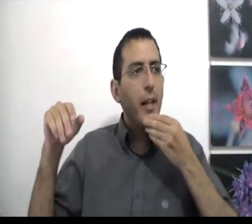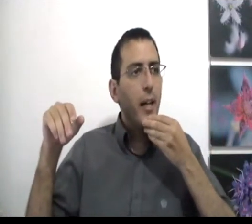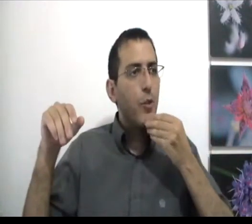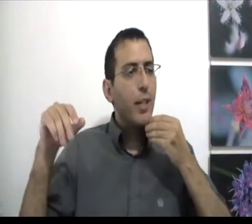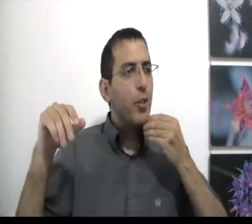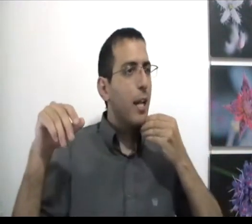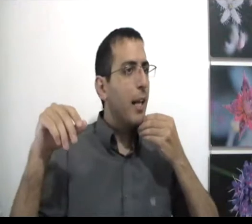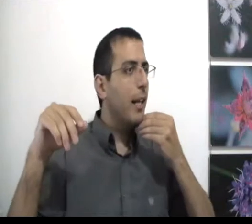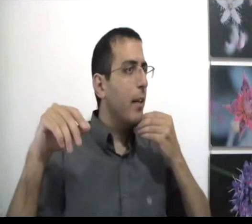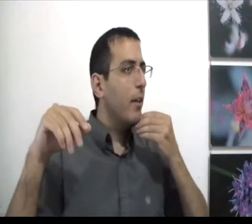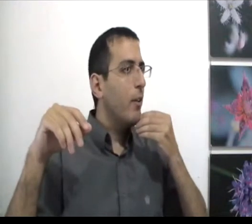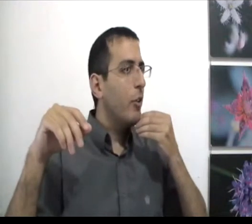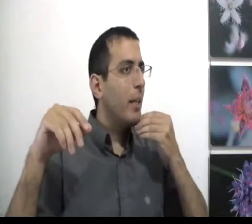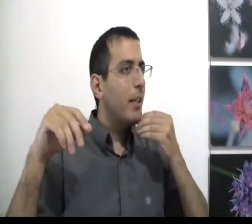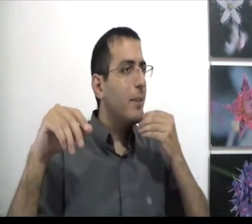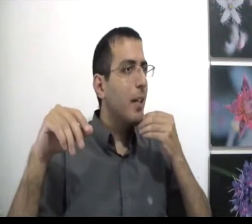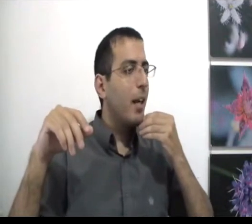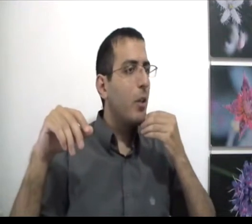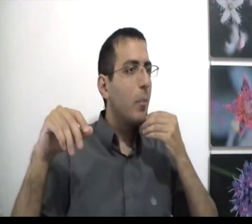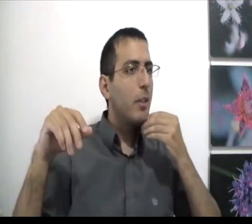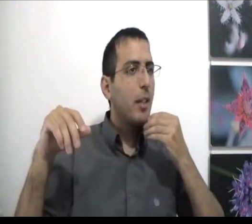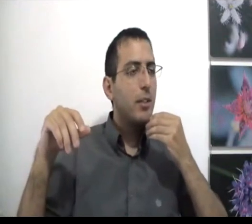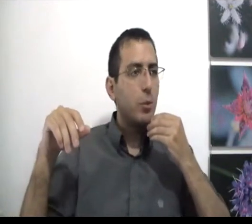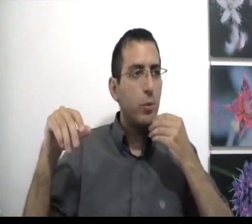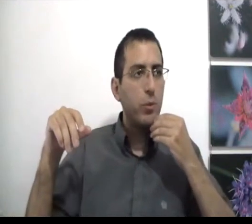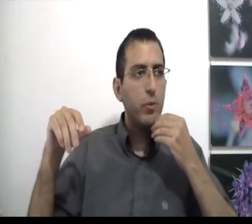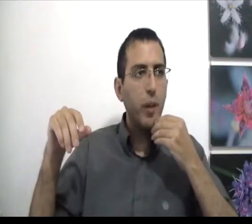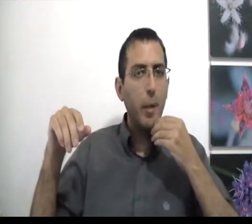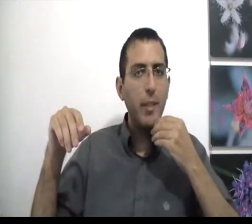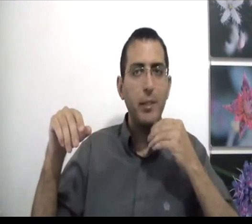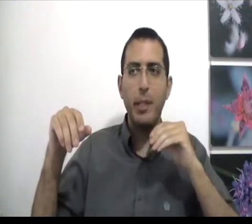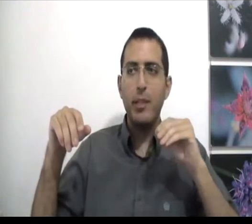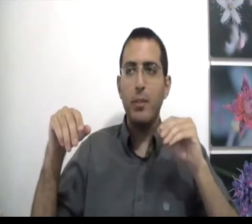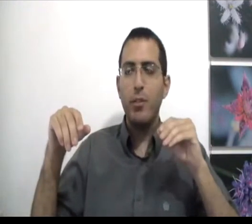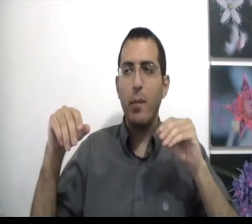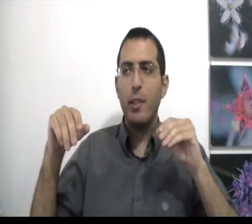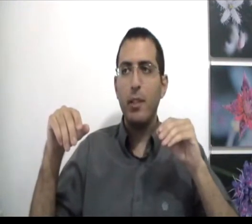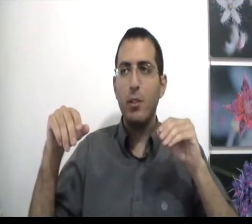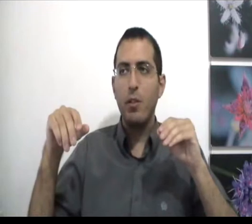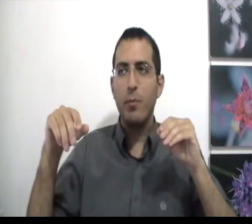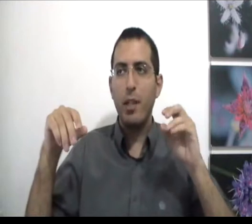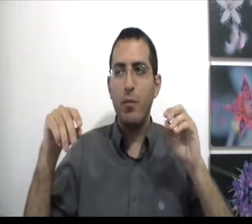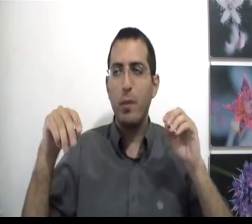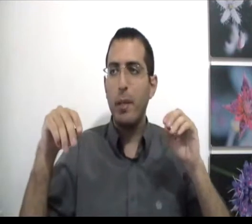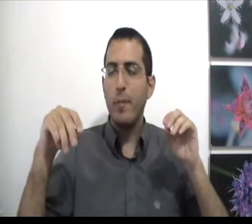והתשובה לשאלה היא שבן אדם צריך להיות אמיתי עד הסוף והפעם אני אסביר את הנושא של אמיתי עד הסוף מהכיוון הבא